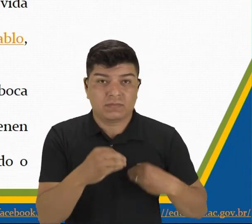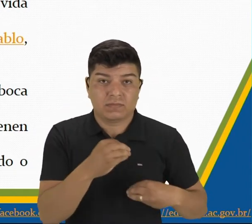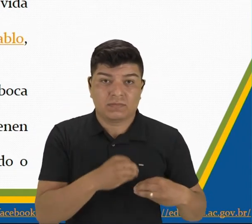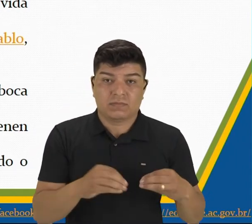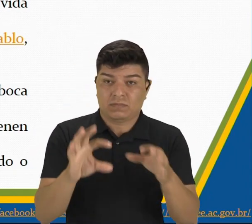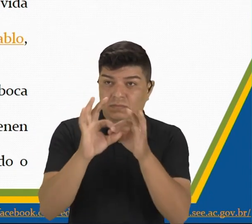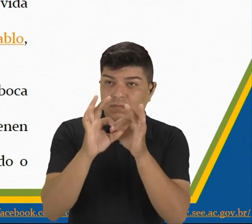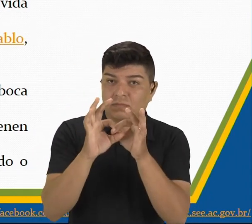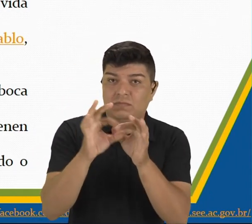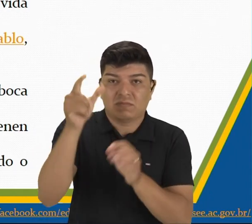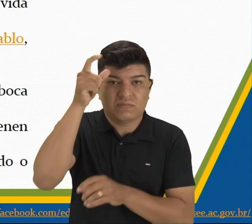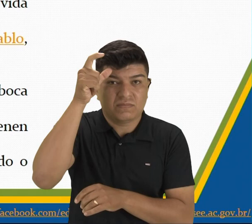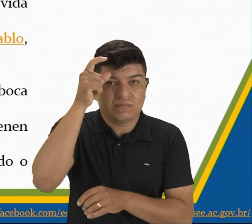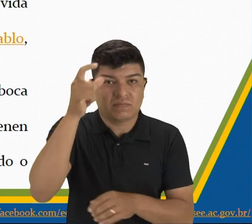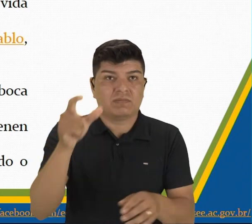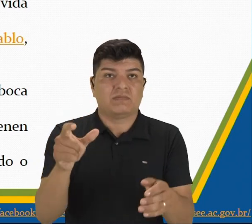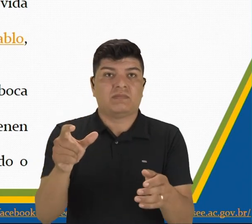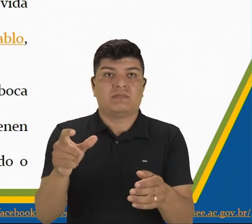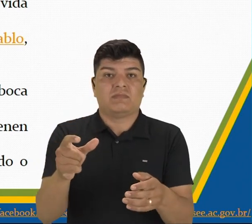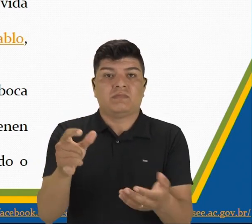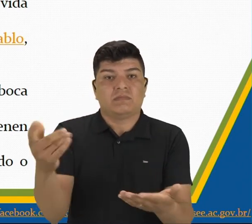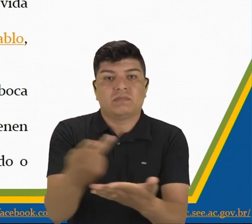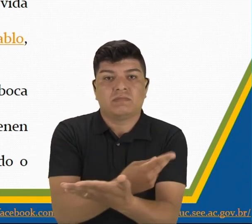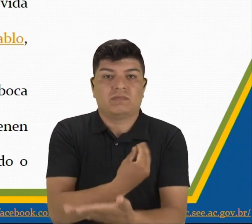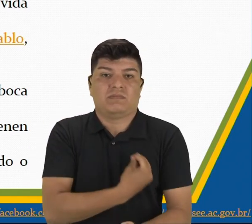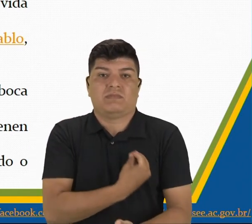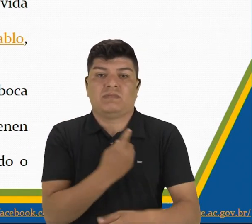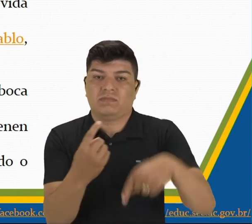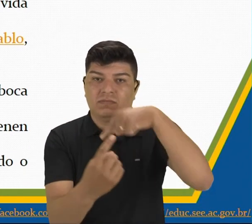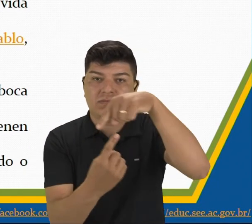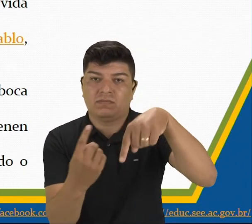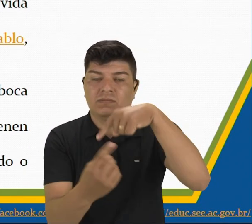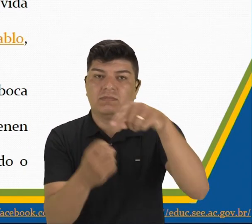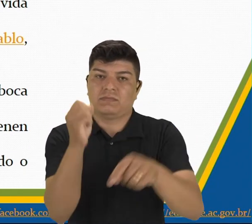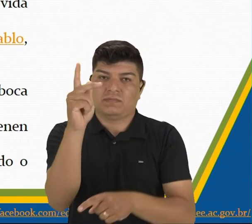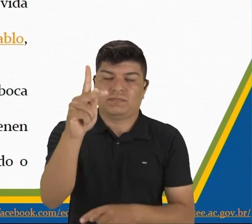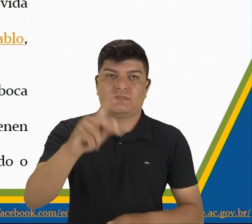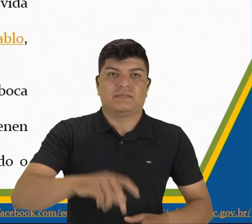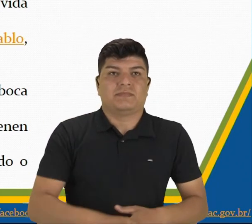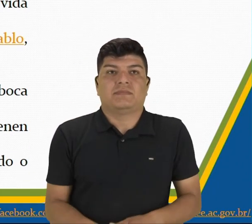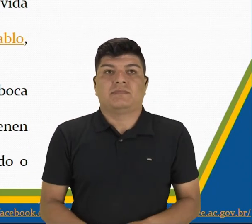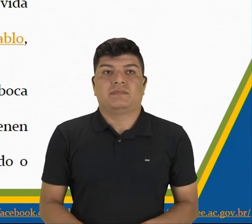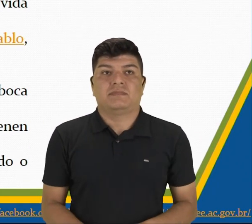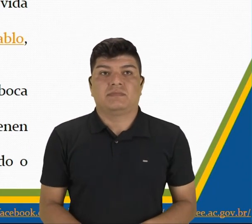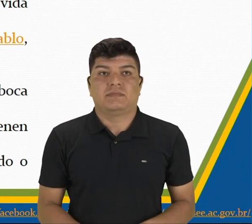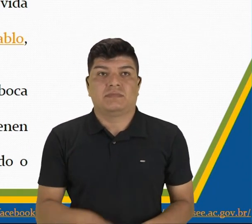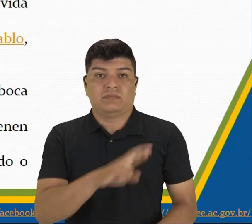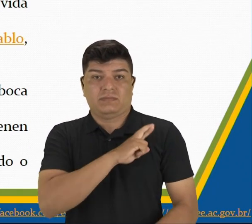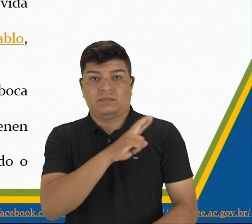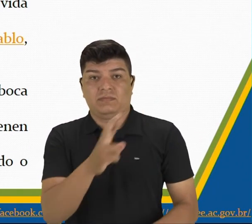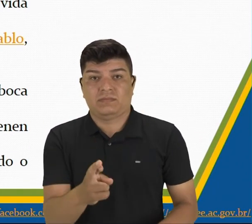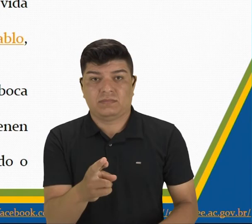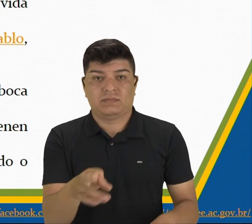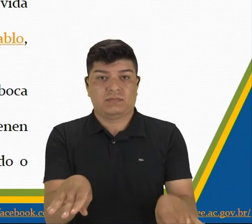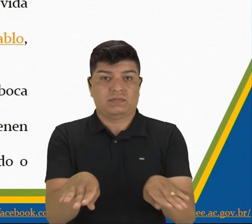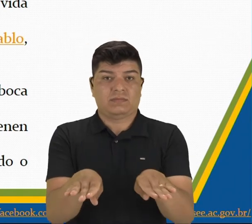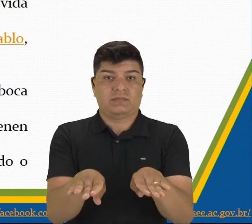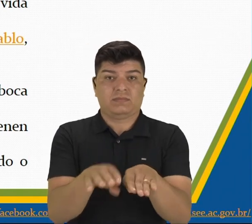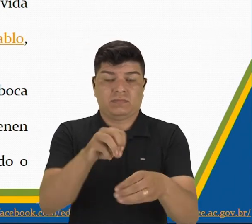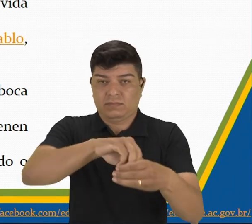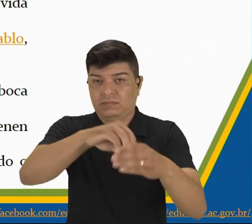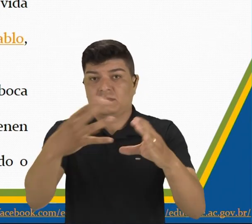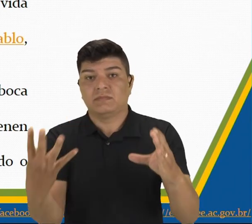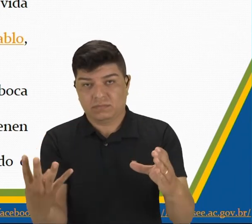y episodios de la vida de santos, ¿ok? La religiosidad es una de las